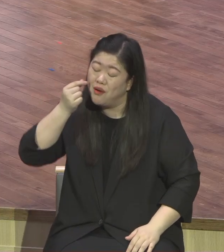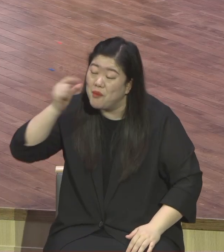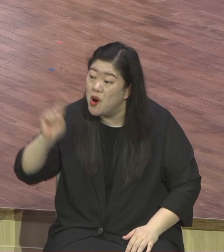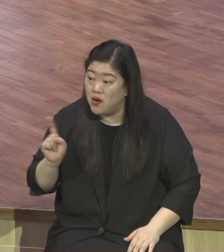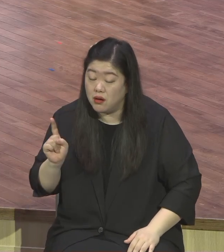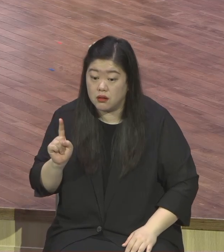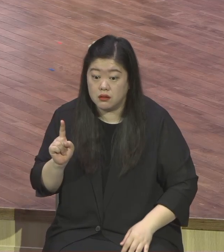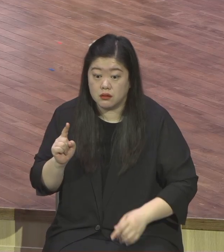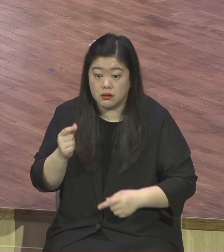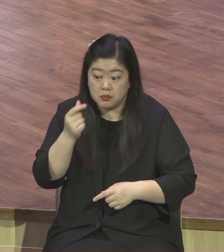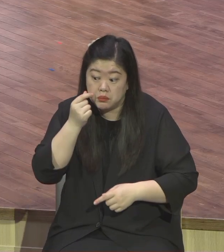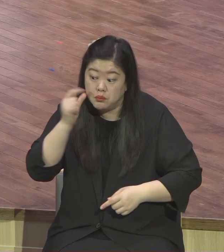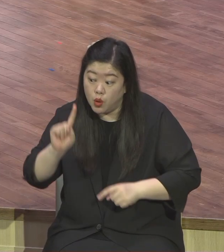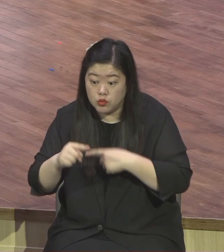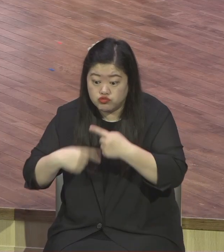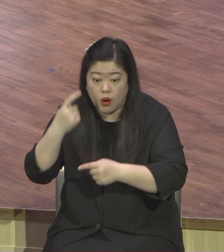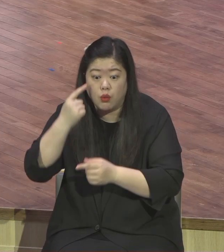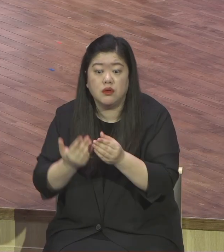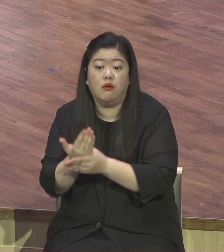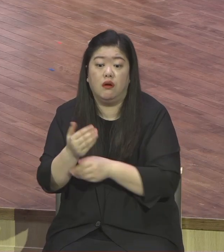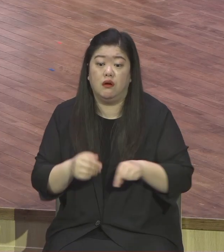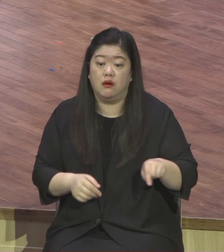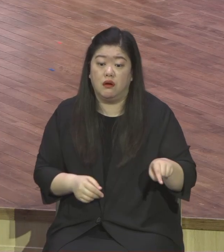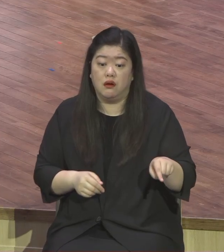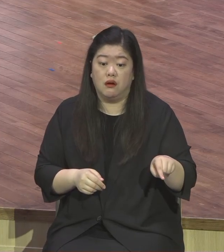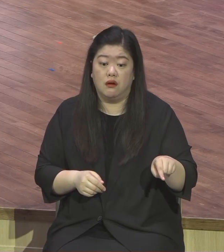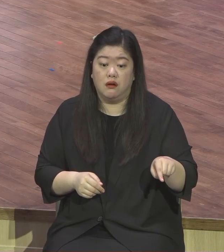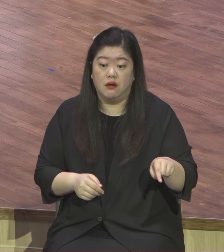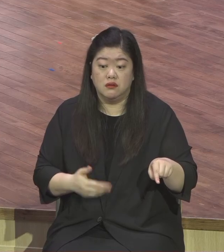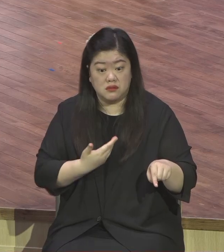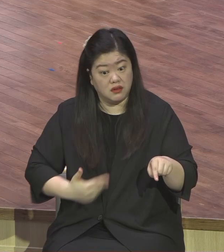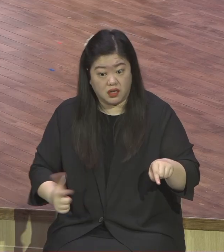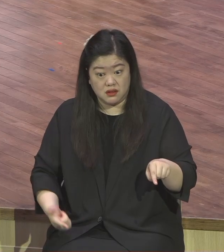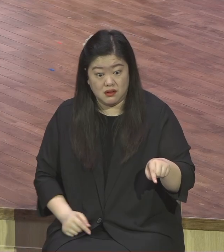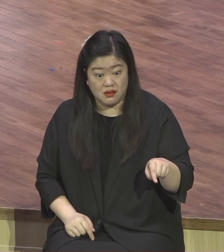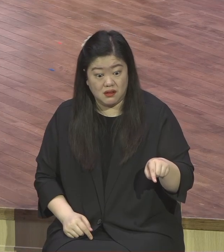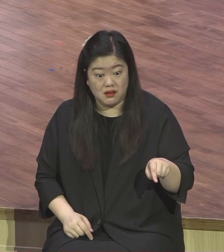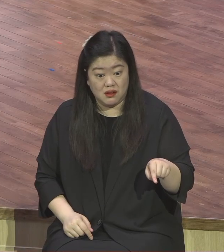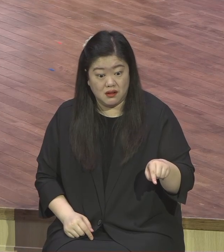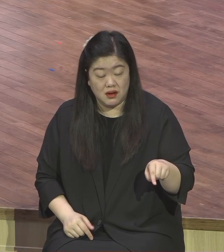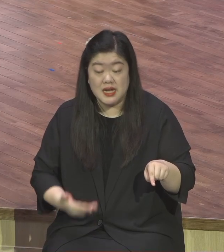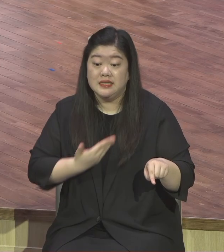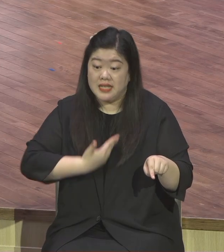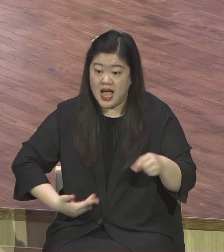이런 제자들을 향해서 예수님께서 아주 중요한 말씀 하세요 21절입니다